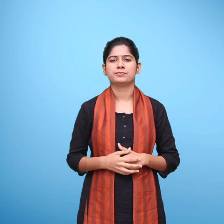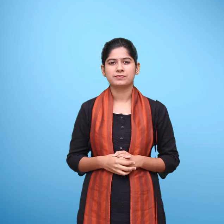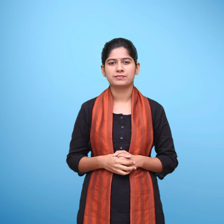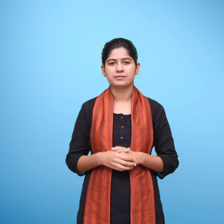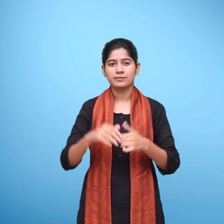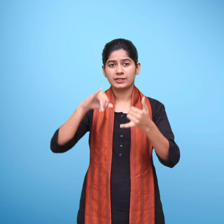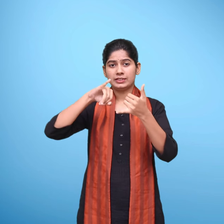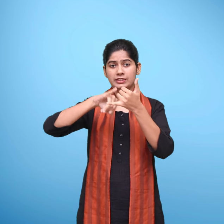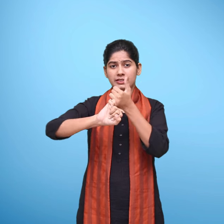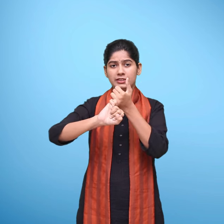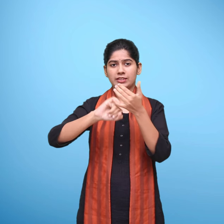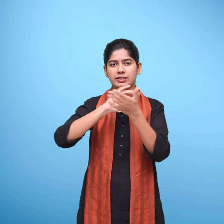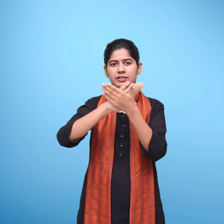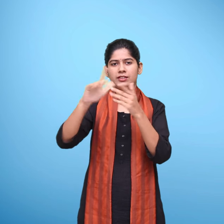पैंसिल एवं मचली